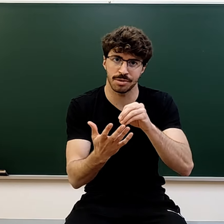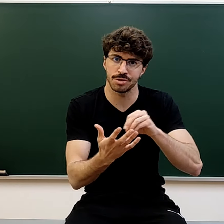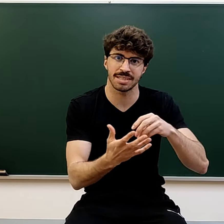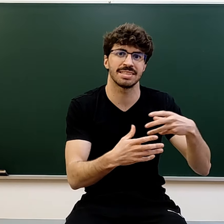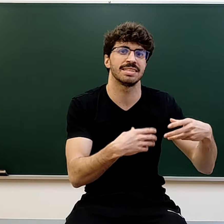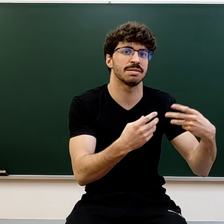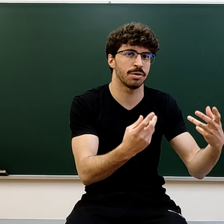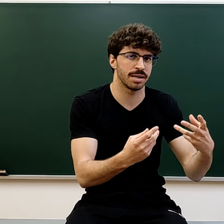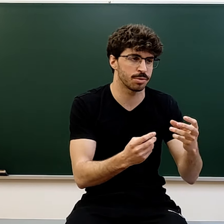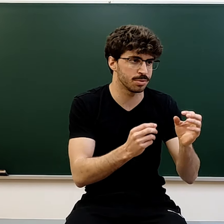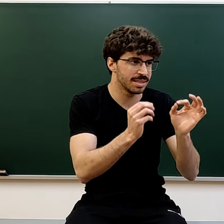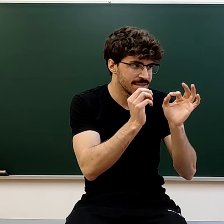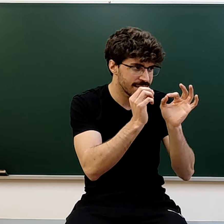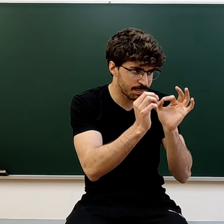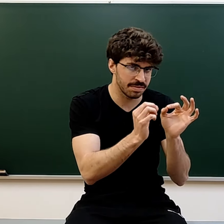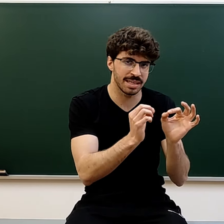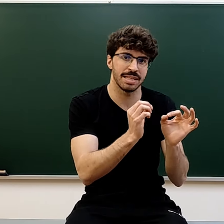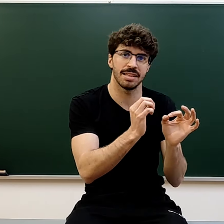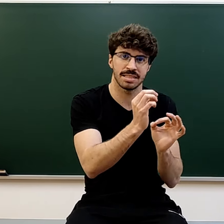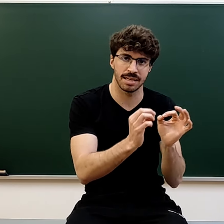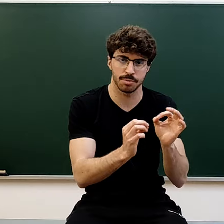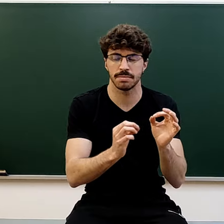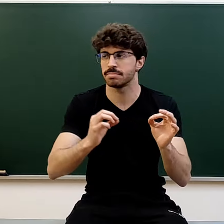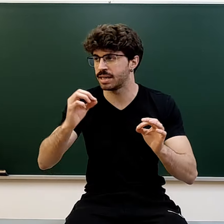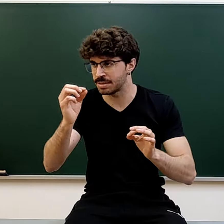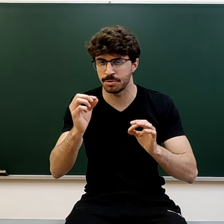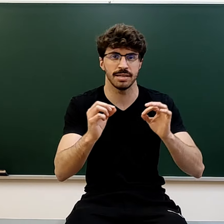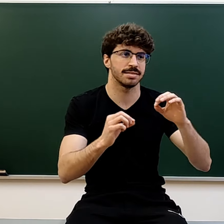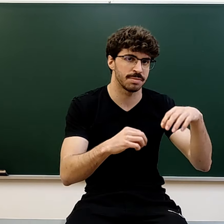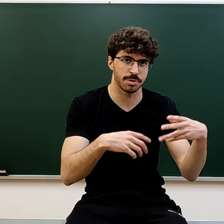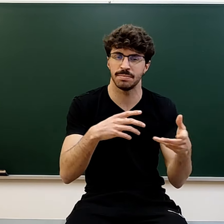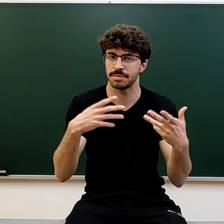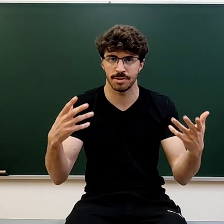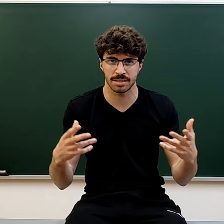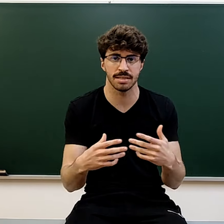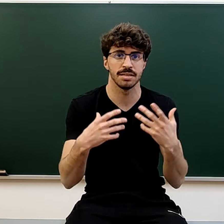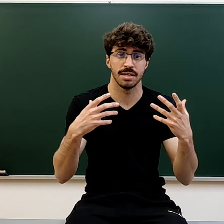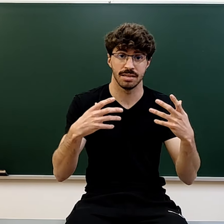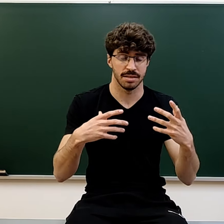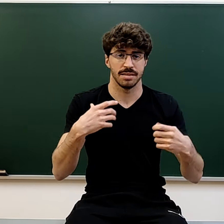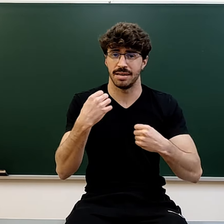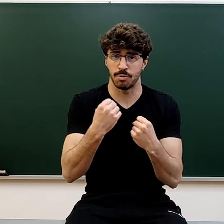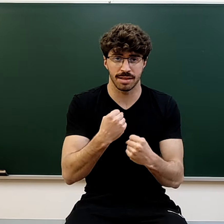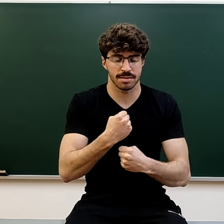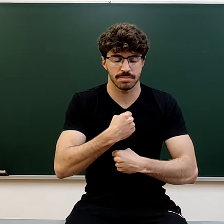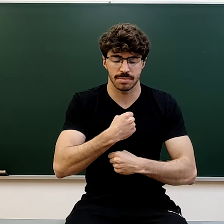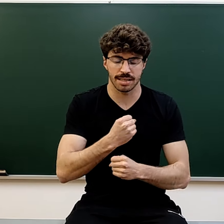cosas tienes que mejorar tú específicamente de esa asignatura, mirar más teoría, hacer más problemas, lo que sea, recuerda la